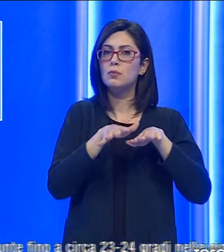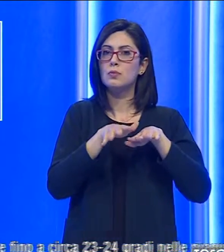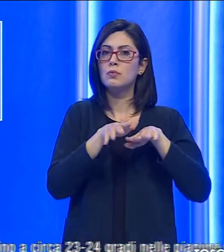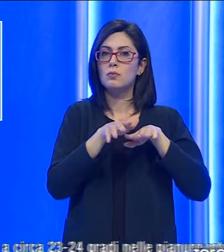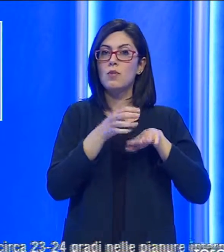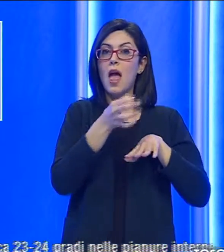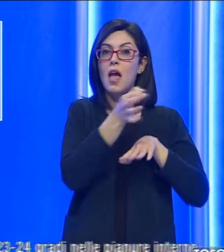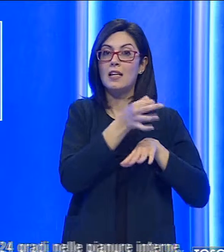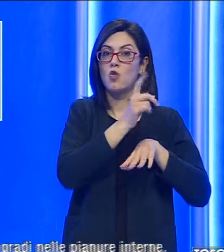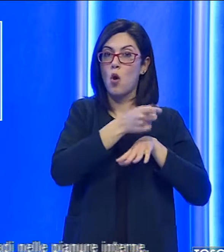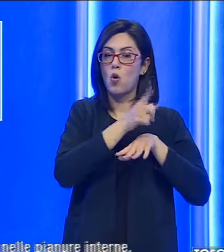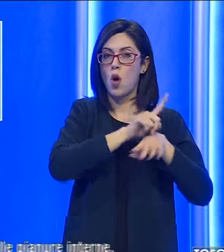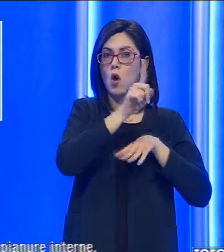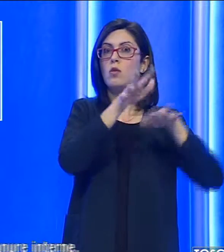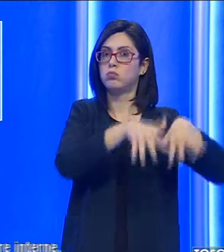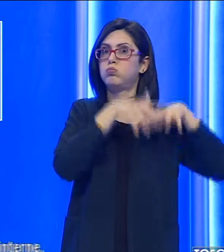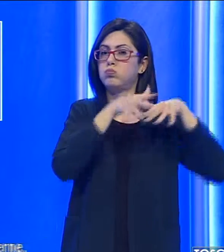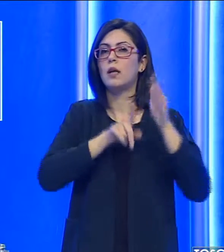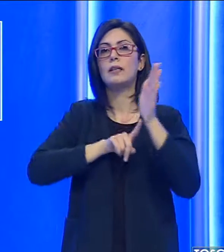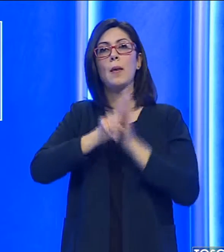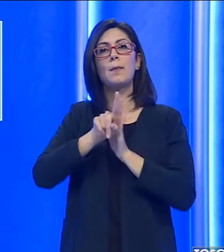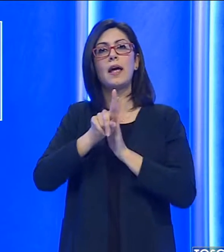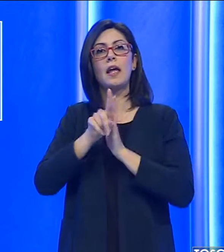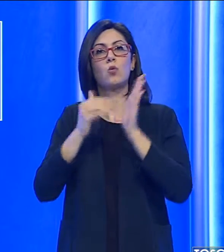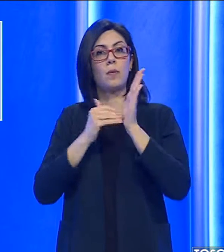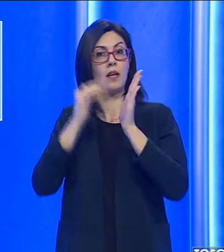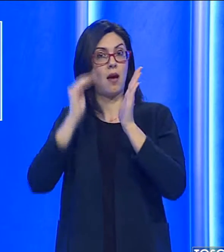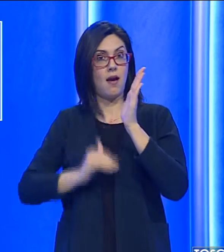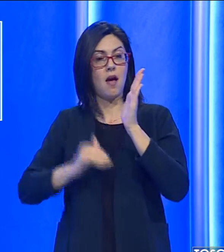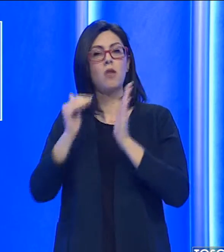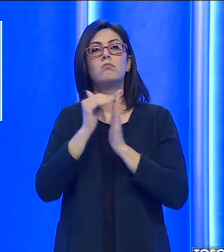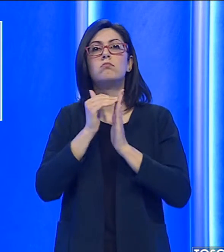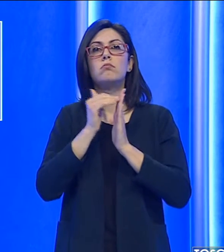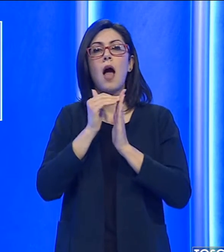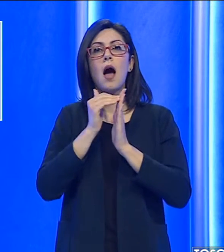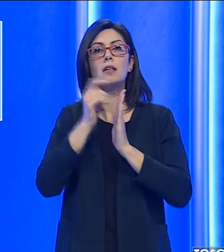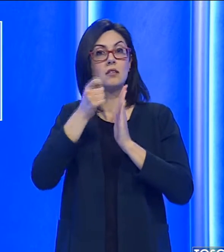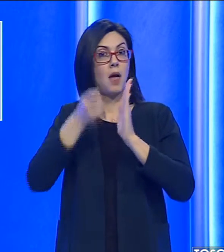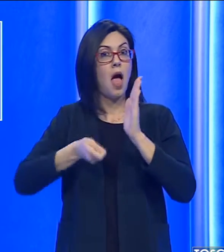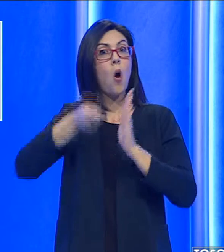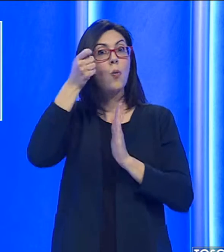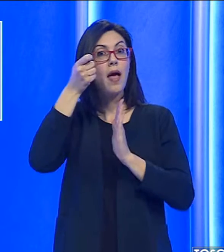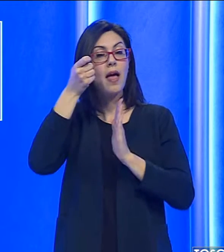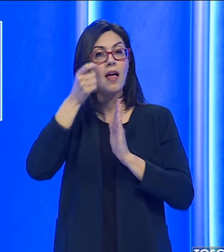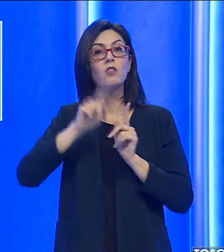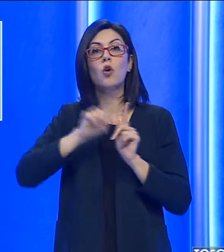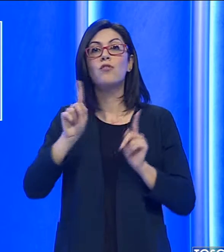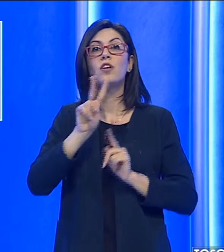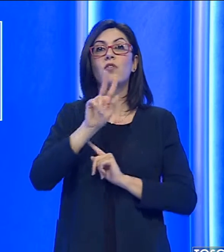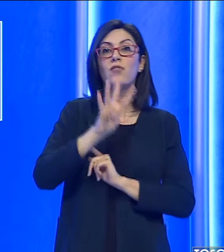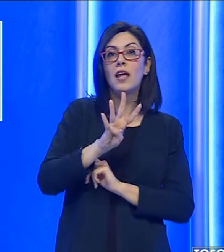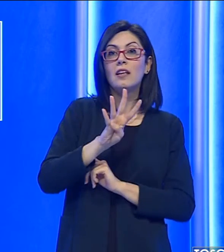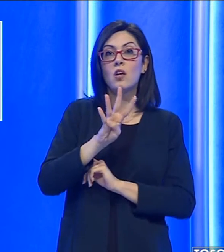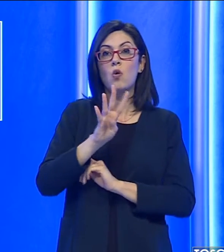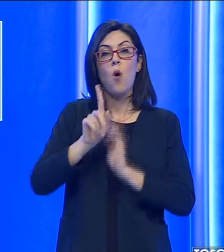nord di Gorgona, temperature minime in calo, massime in ulteriore aumento, con punte fino a 24